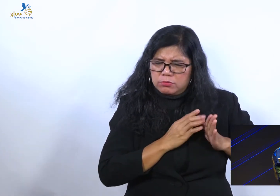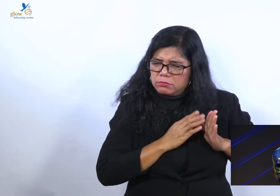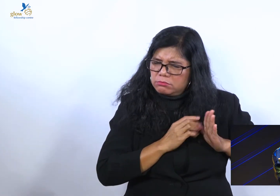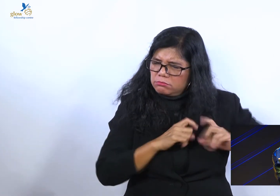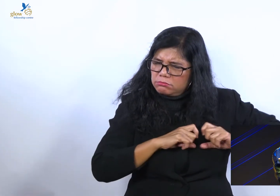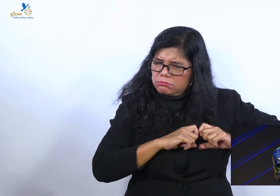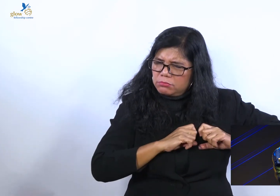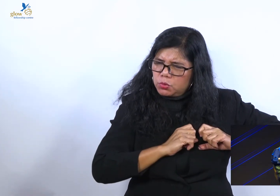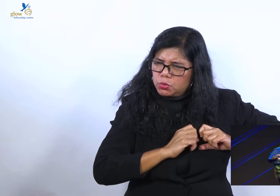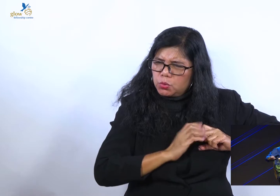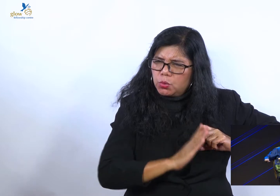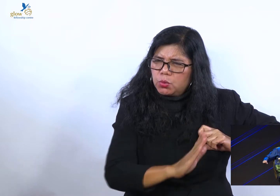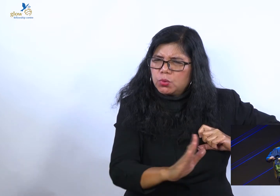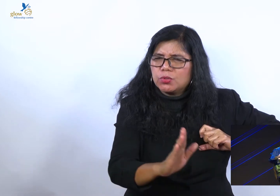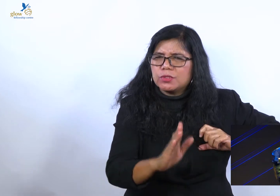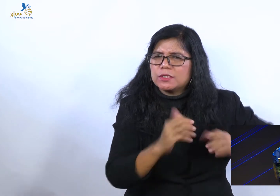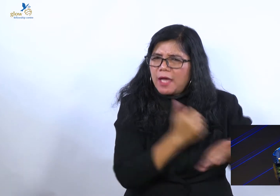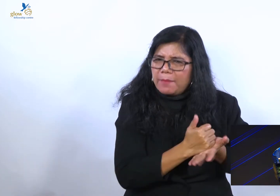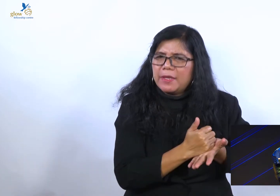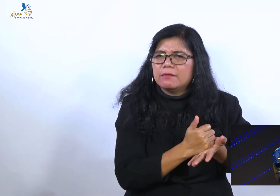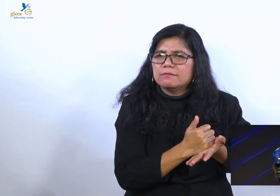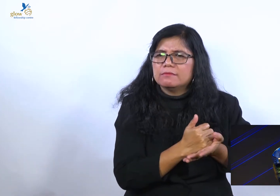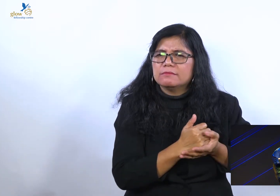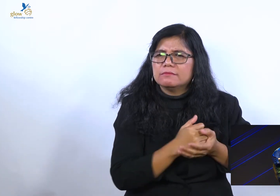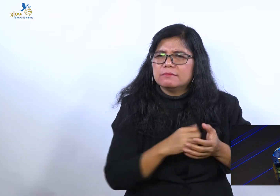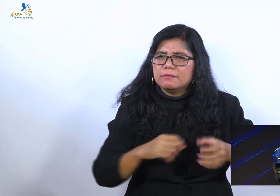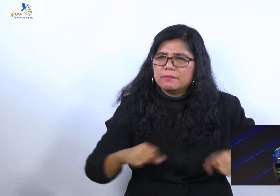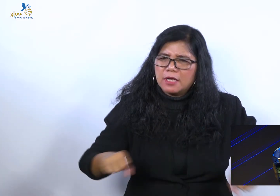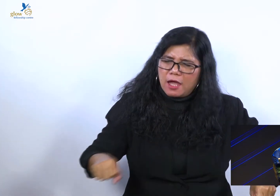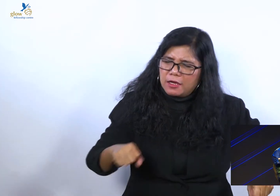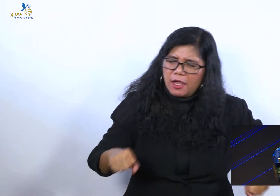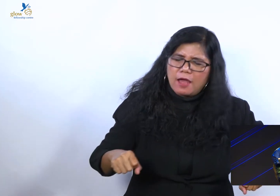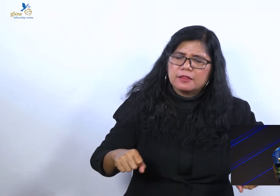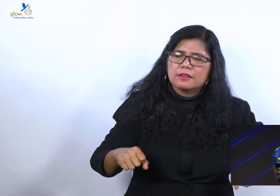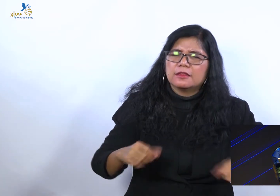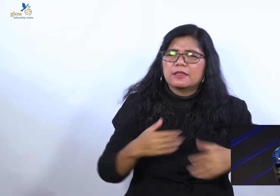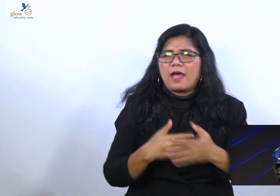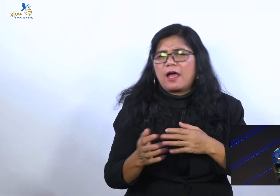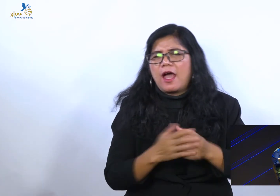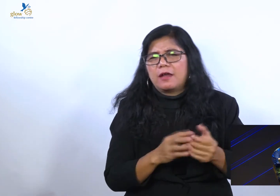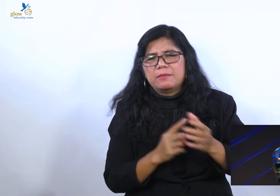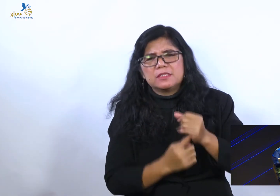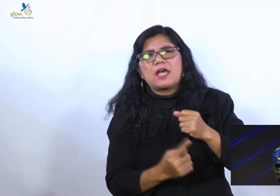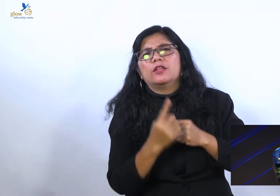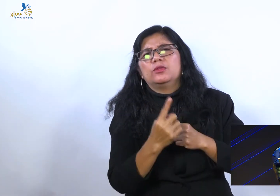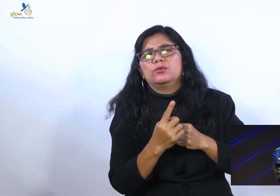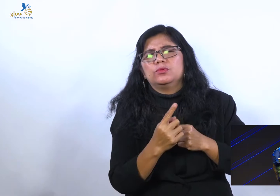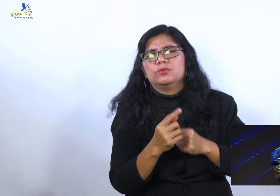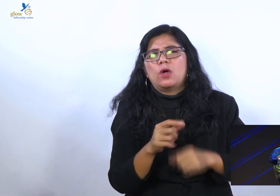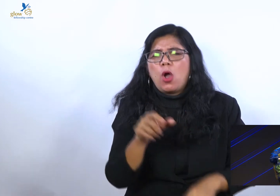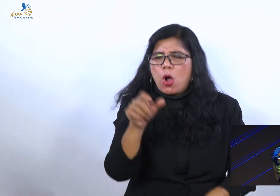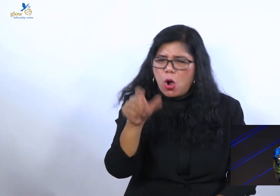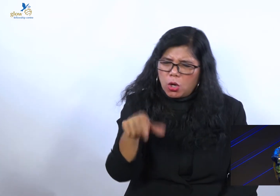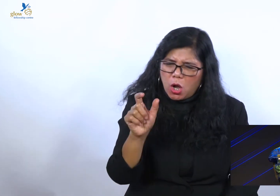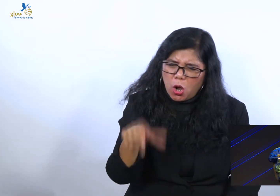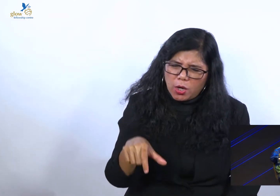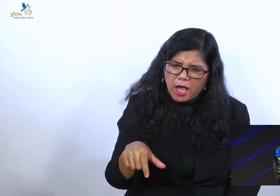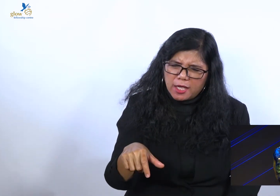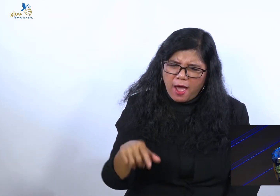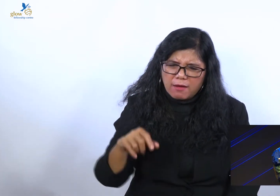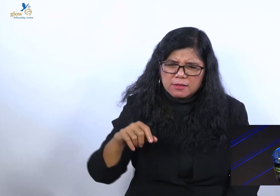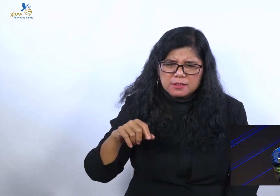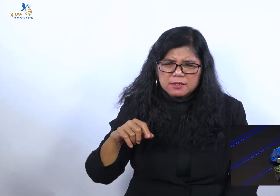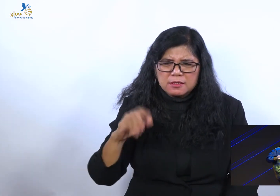Kristus. Mari melayani dengan bergandengan tangan. Orang-orang yang gak benar selalu ada di sekitar kita. Tapi mari kita